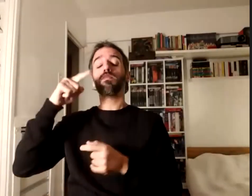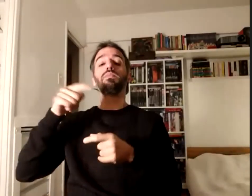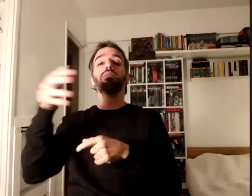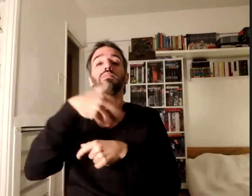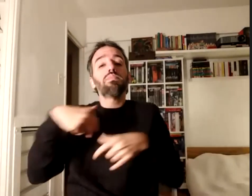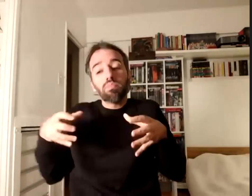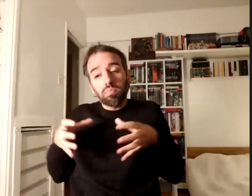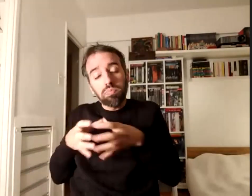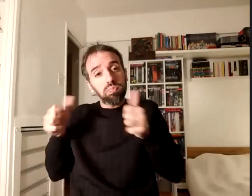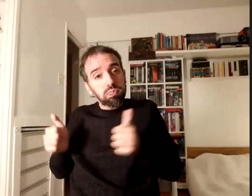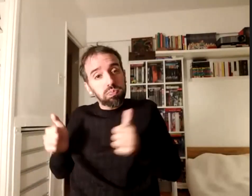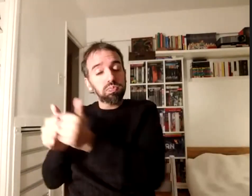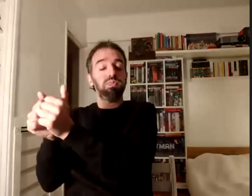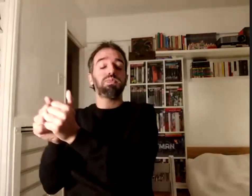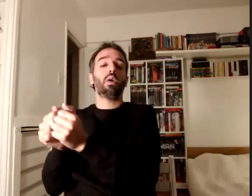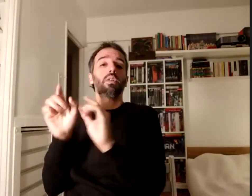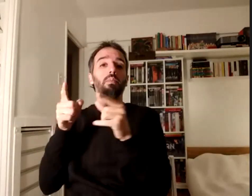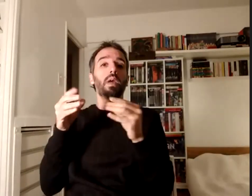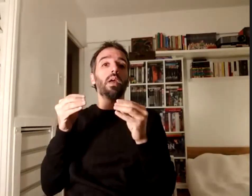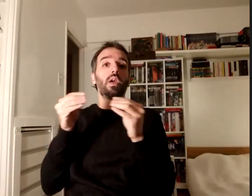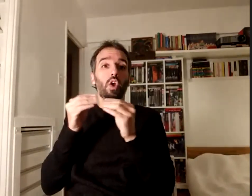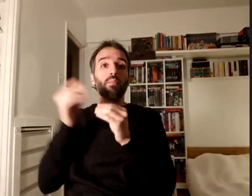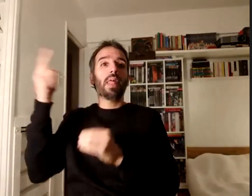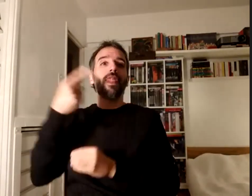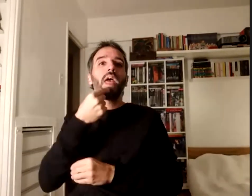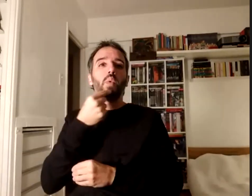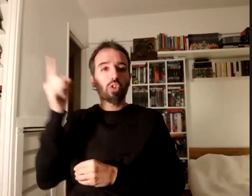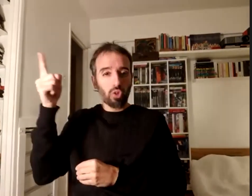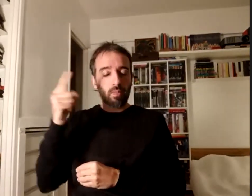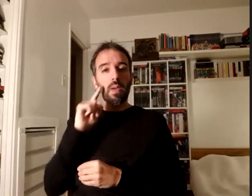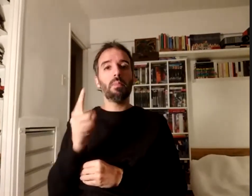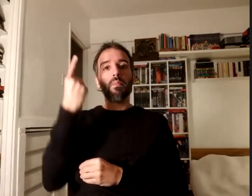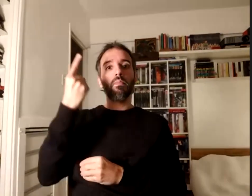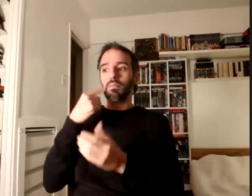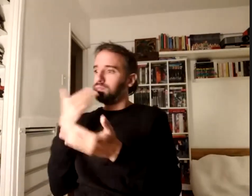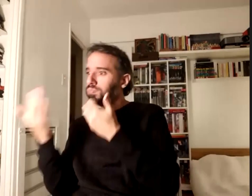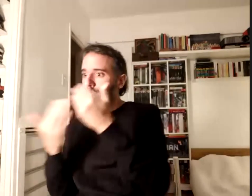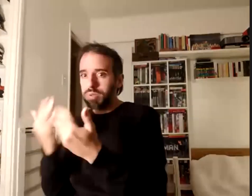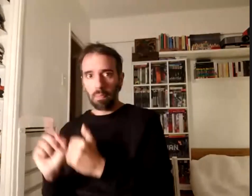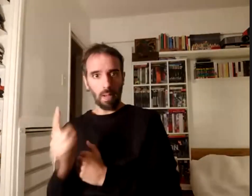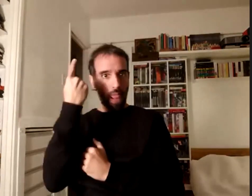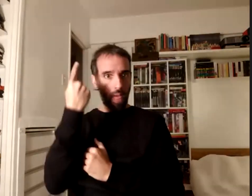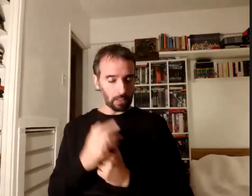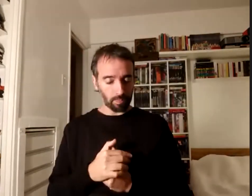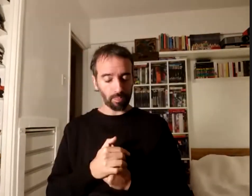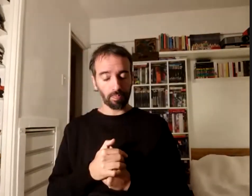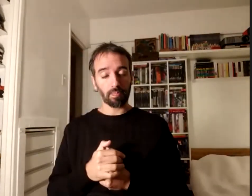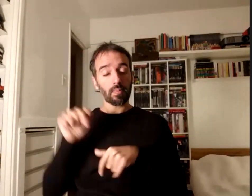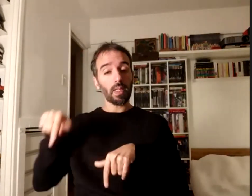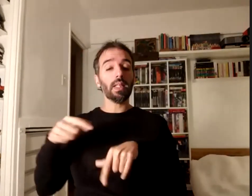los compañeros de Devoto nuestros primeros interlocutores desde entonces funciona en